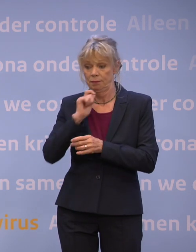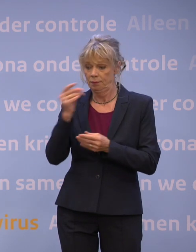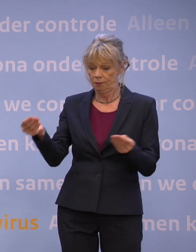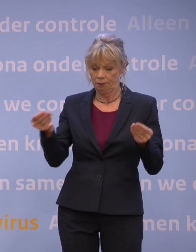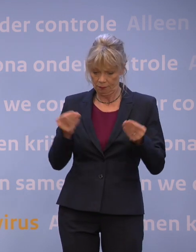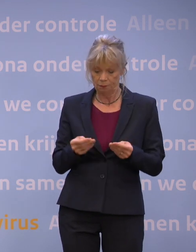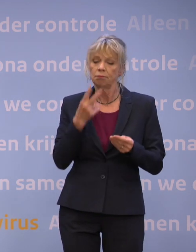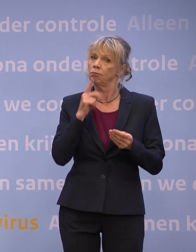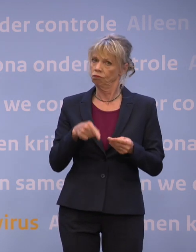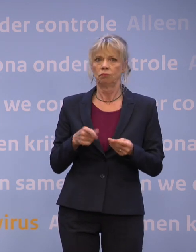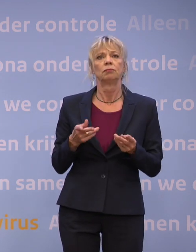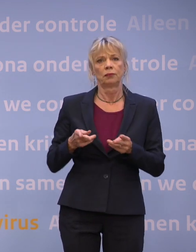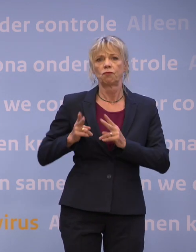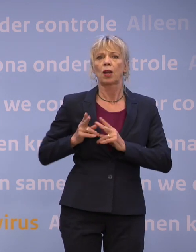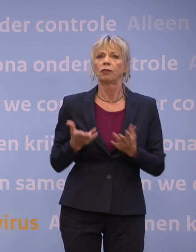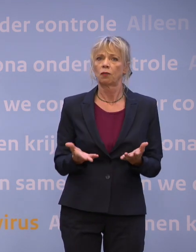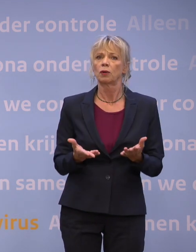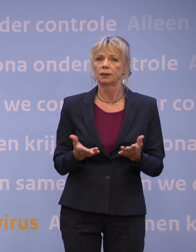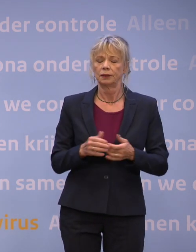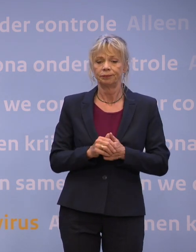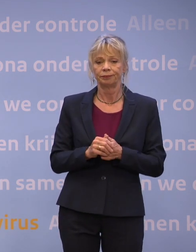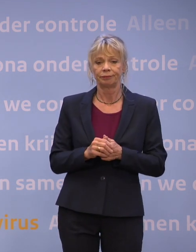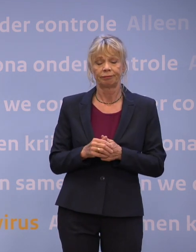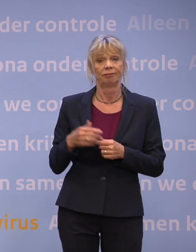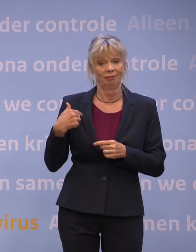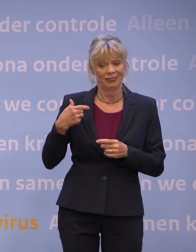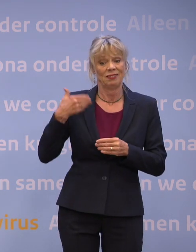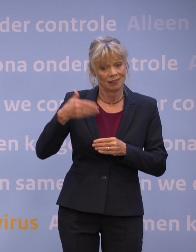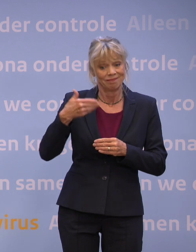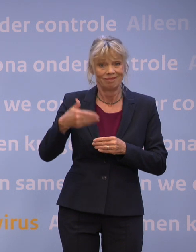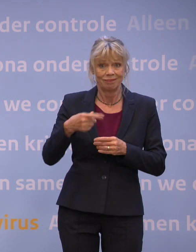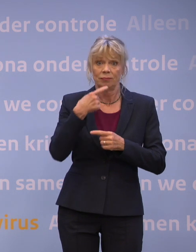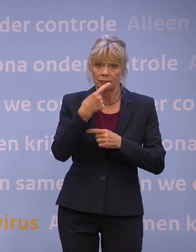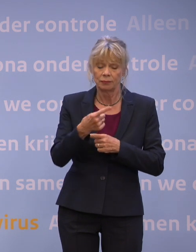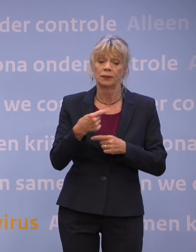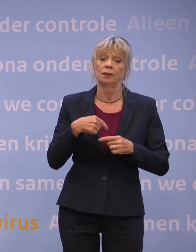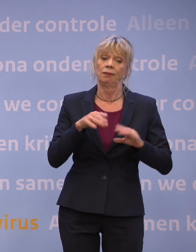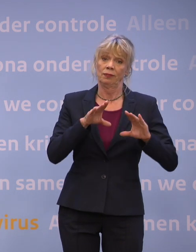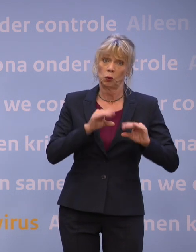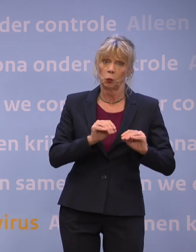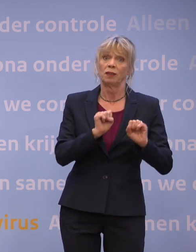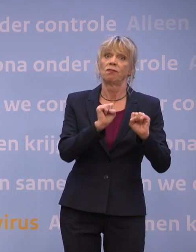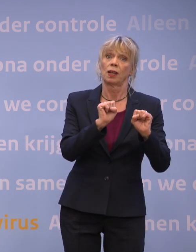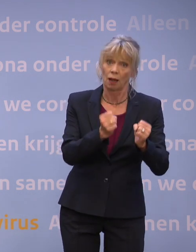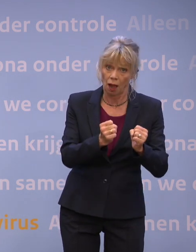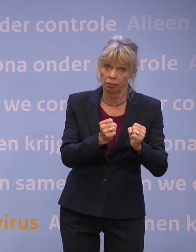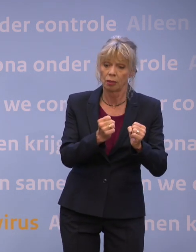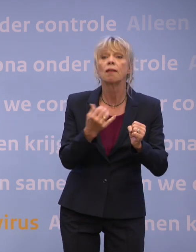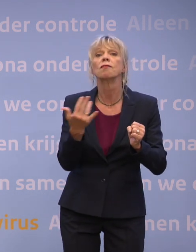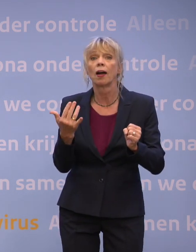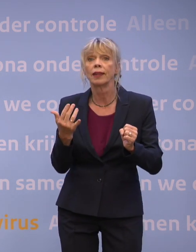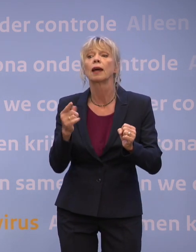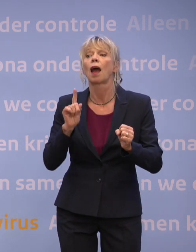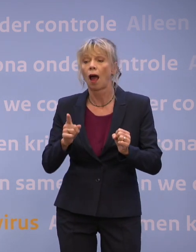We doen wat kan op het moment dat het kan.